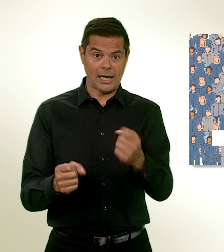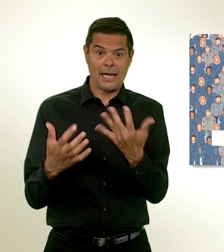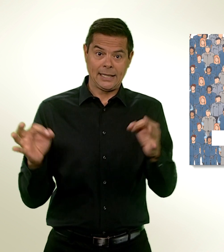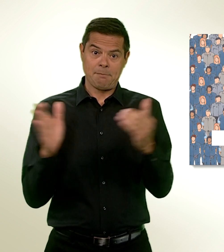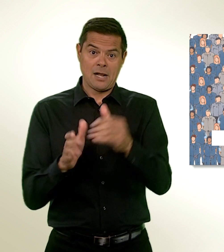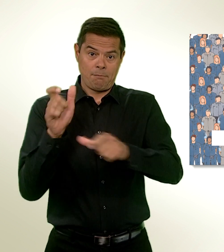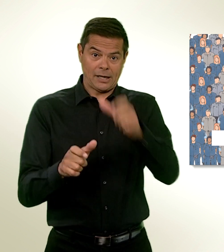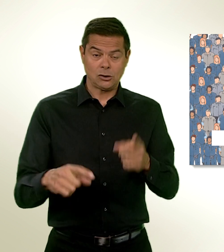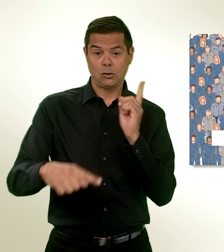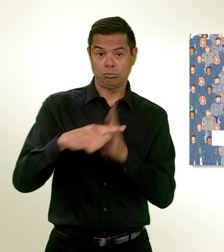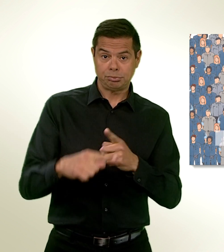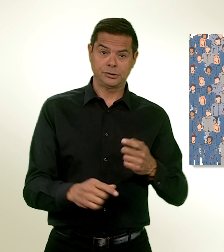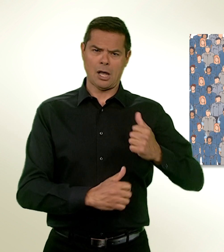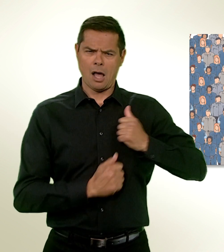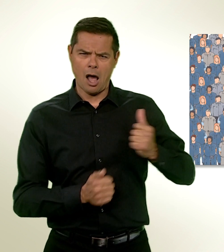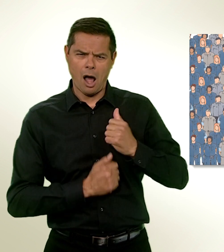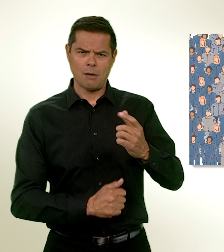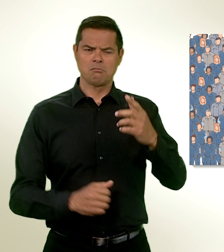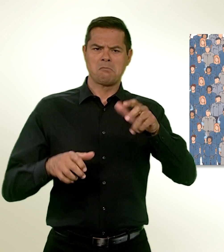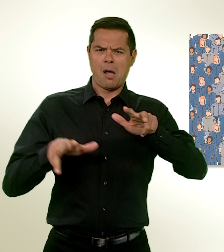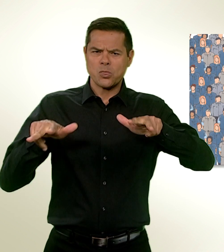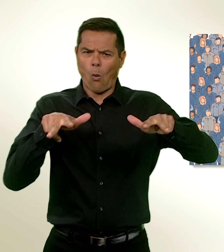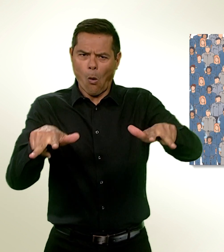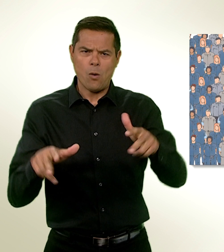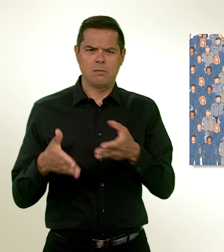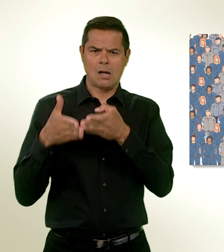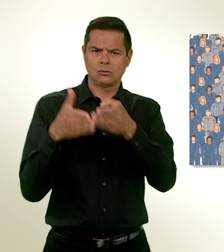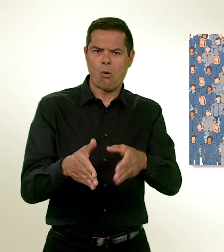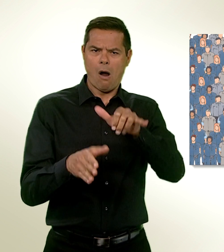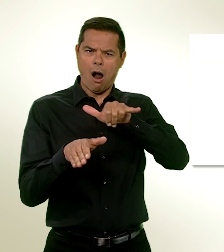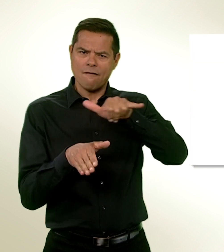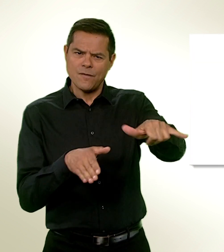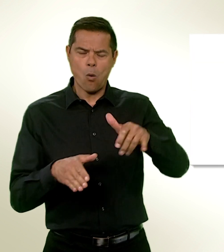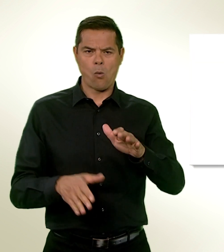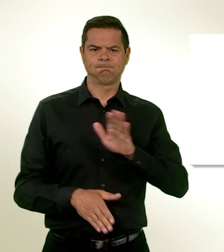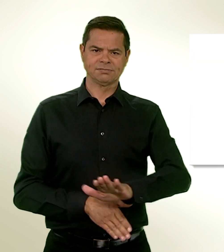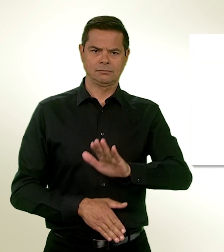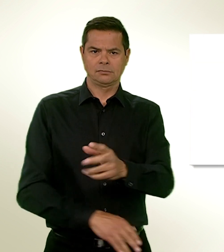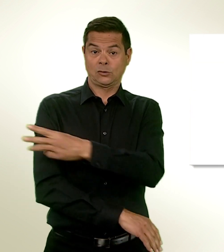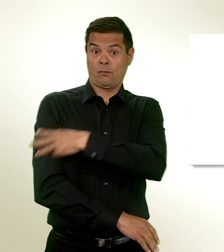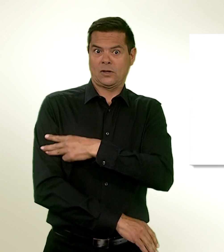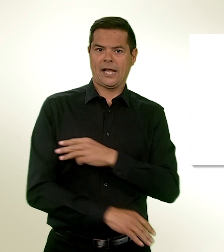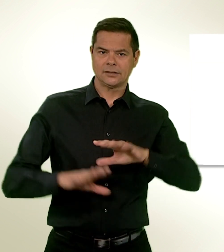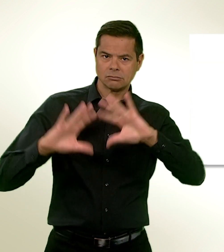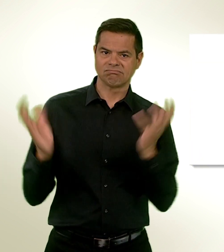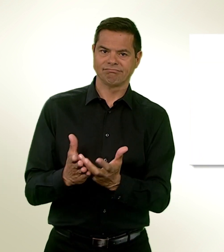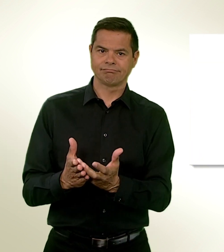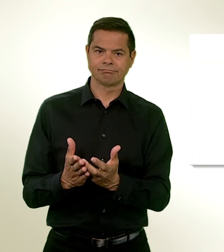bateaux et d'avions qui lui seraient propres. Le comité déplore le fait que le Parlement veuille faire passer la contribution annuelle de la Suisse